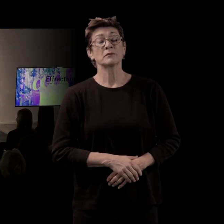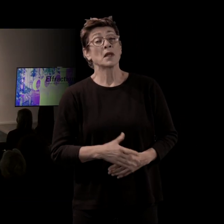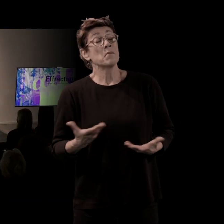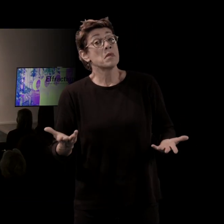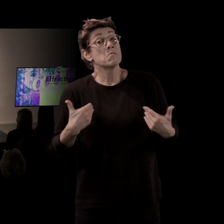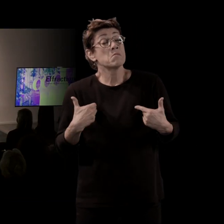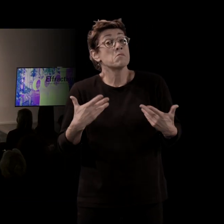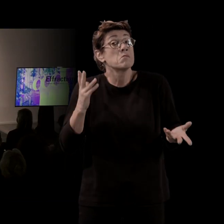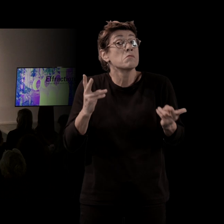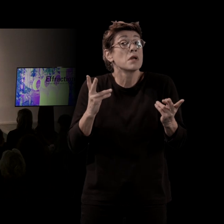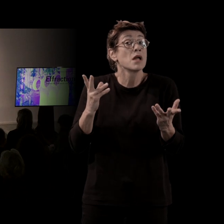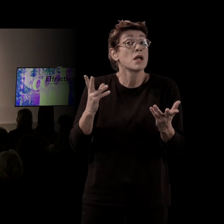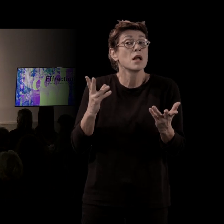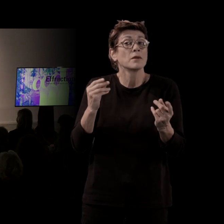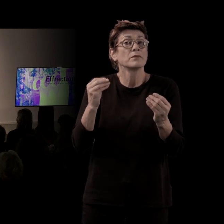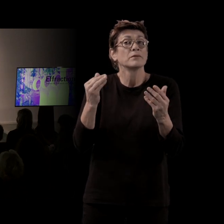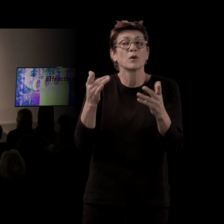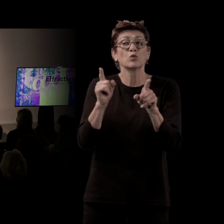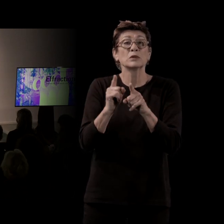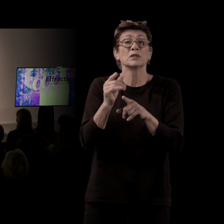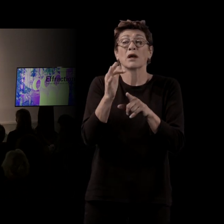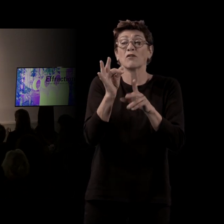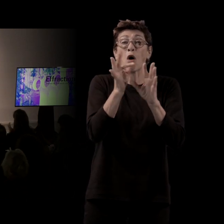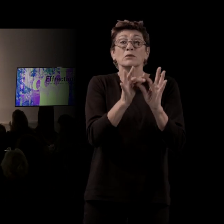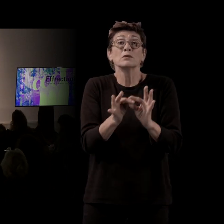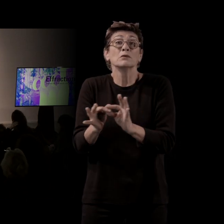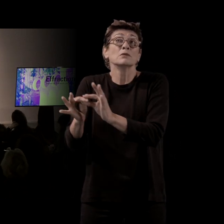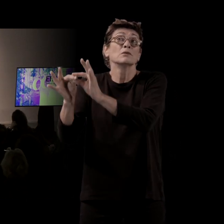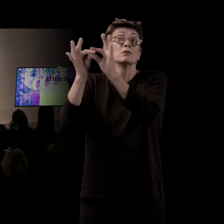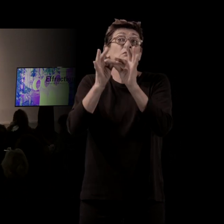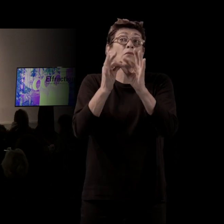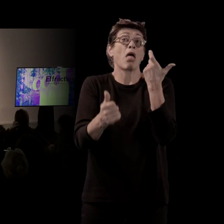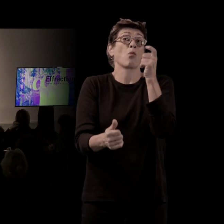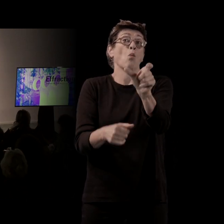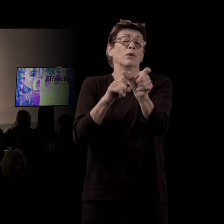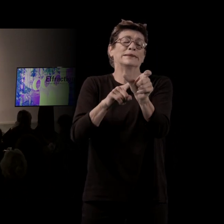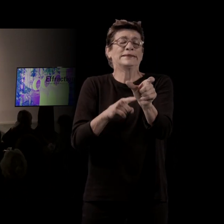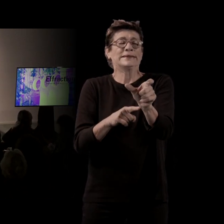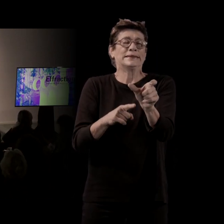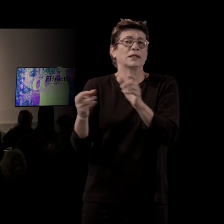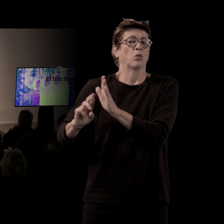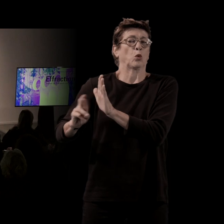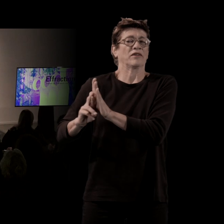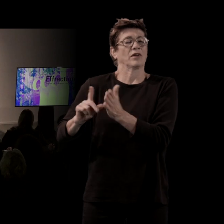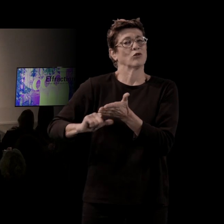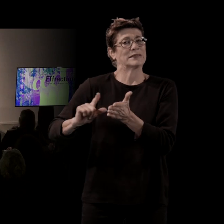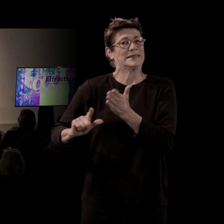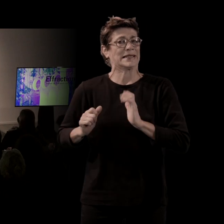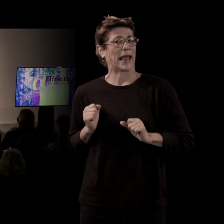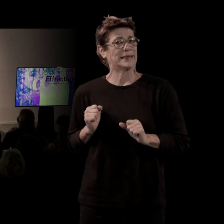manière, vous avez répondu en creux, l'unité de France à travers un mot, un nom. Et allez, je vais prendre une petite référence sur'histoire pour toujours savoir faire un peu du chose ou n